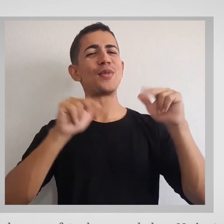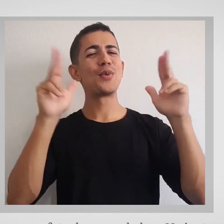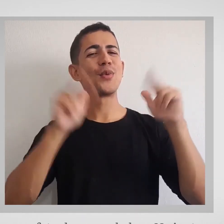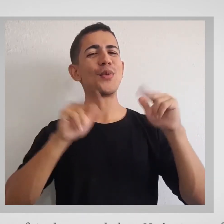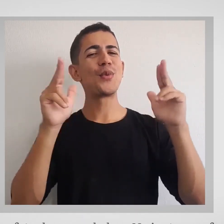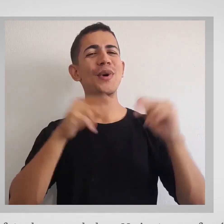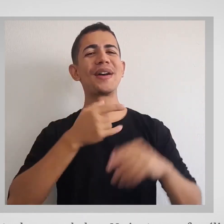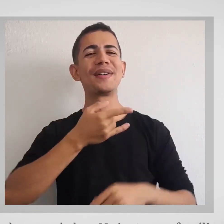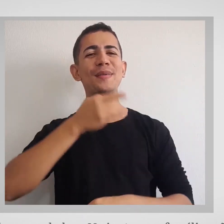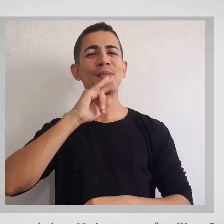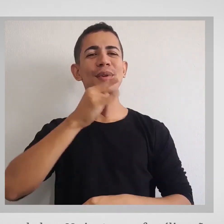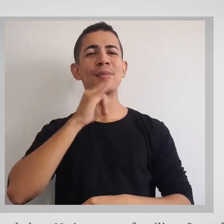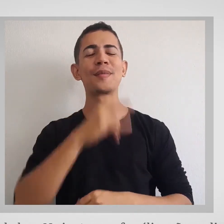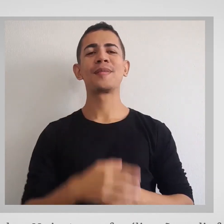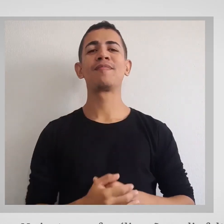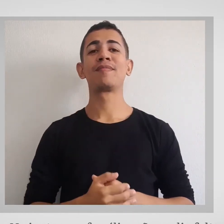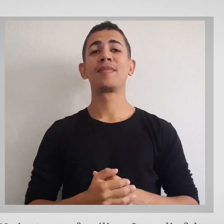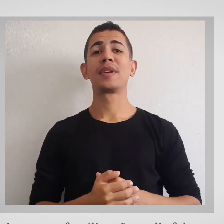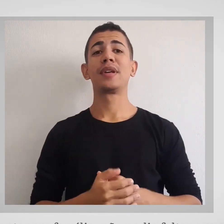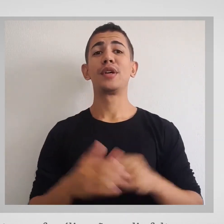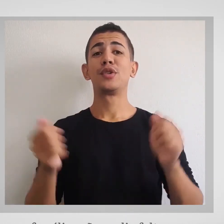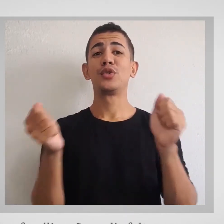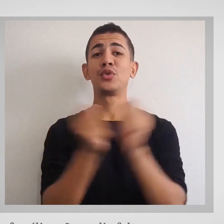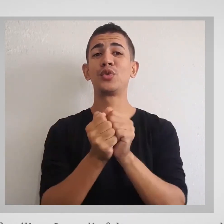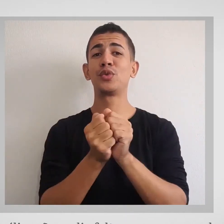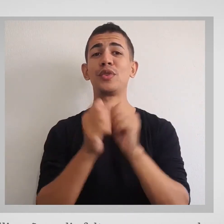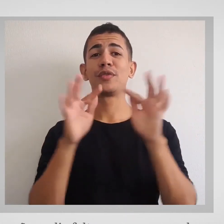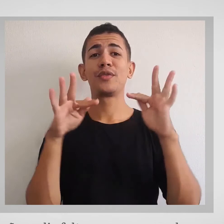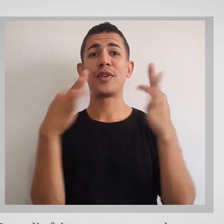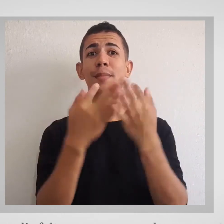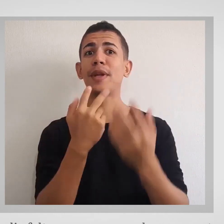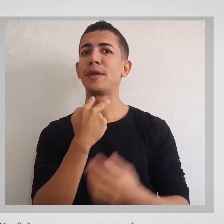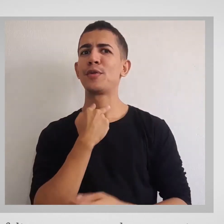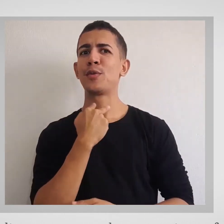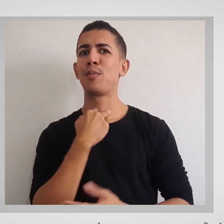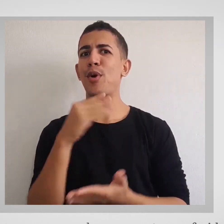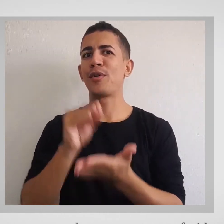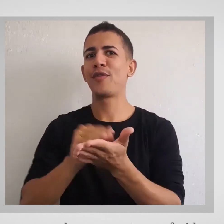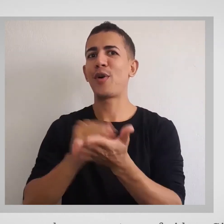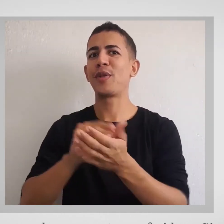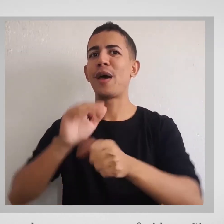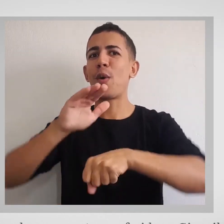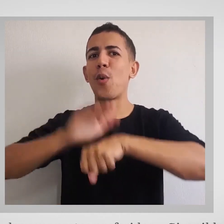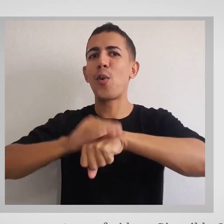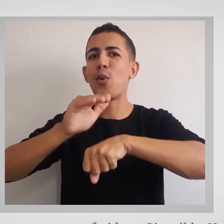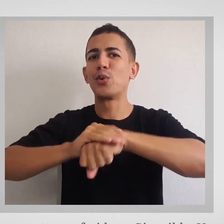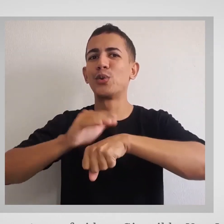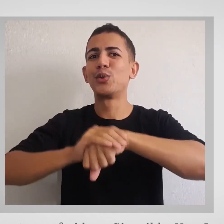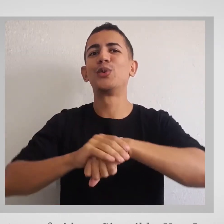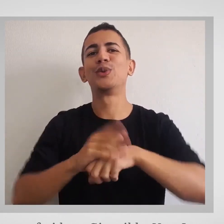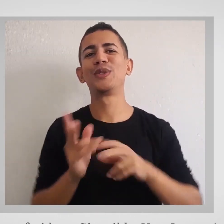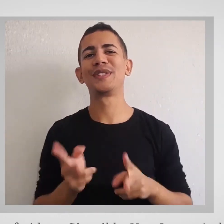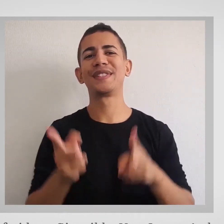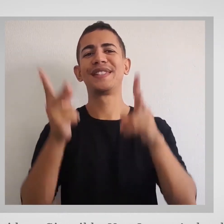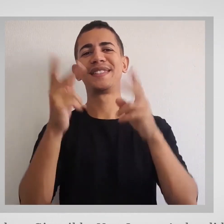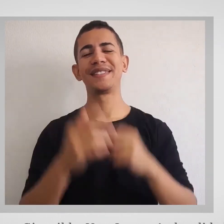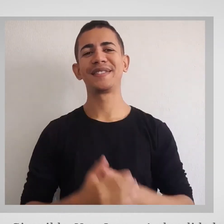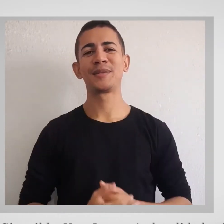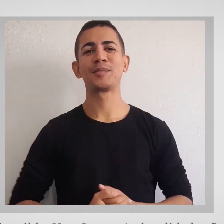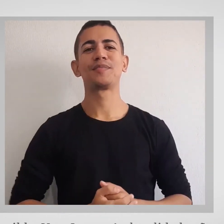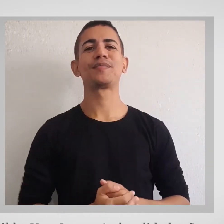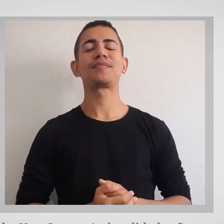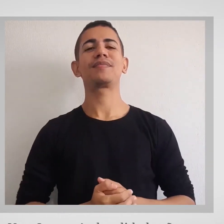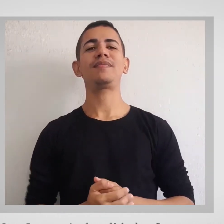família, não podia faltar o cuscuz, um dos seus pratos preferidos. Givanildo, Van, Ivan, a